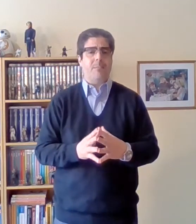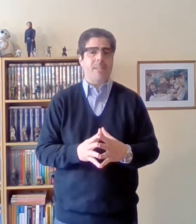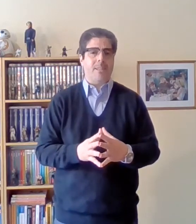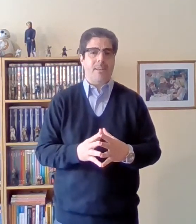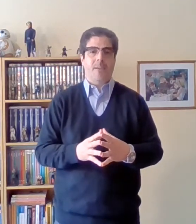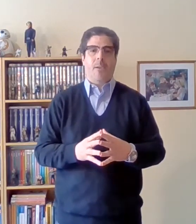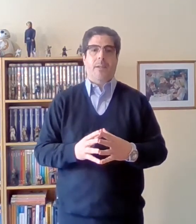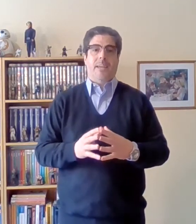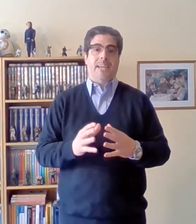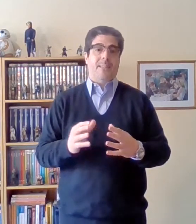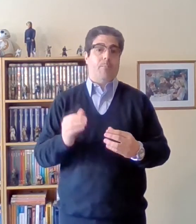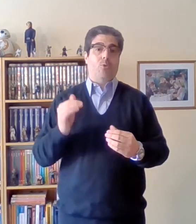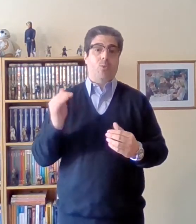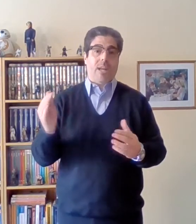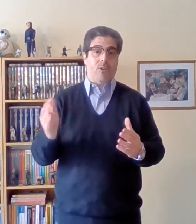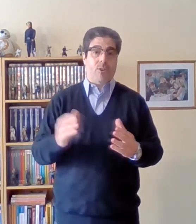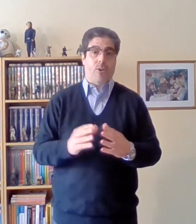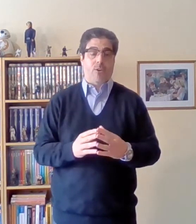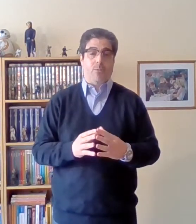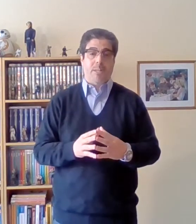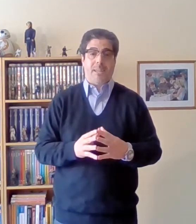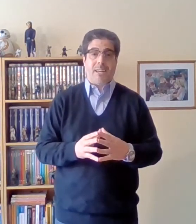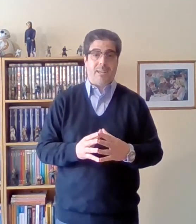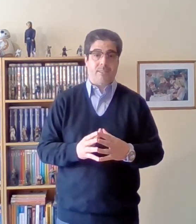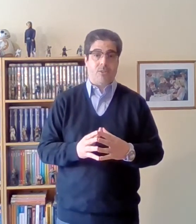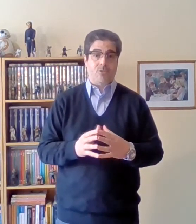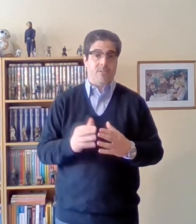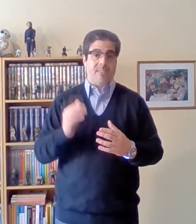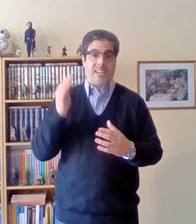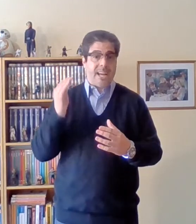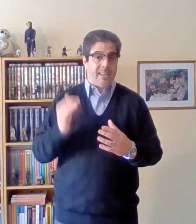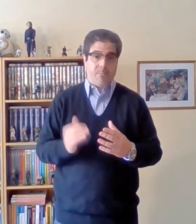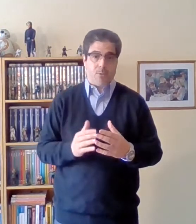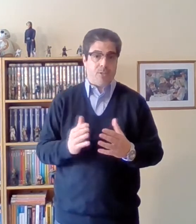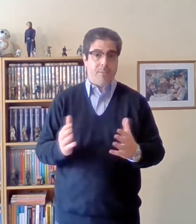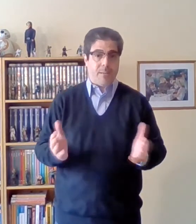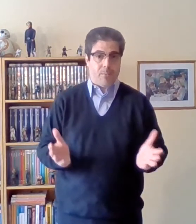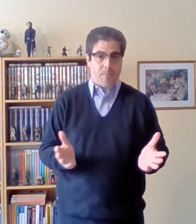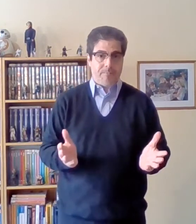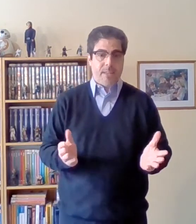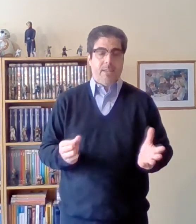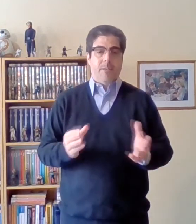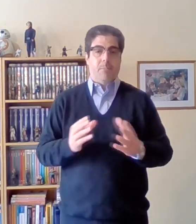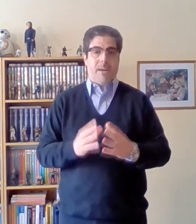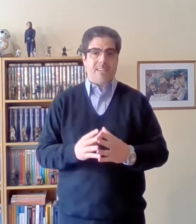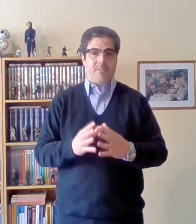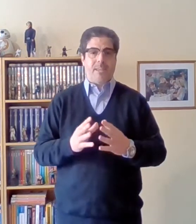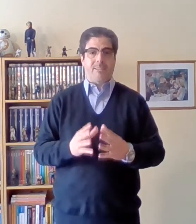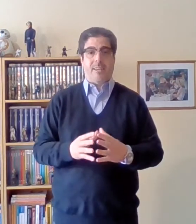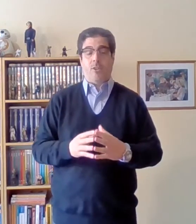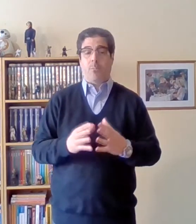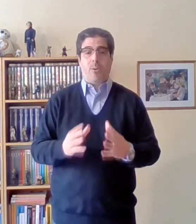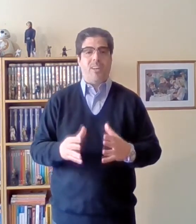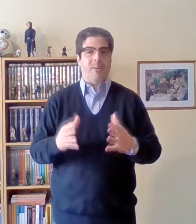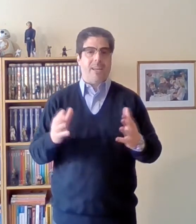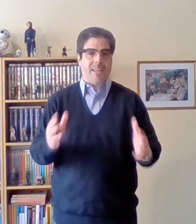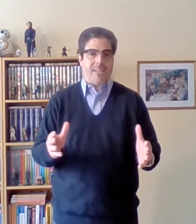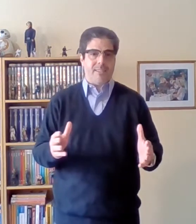evidentemente, este postulado de los economistas clásicos se cae por sí mismo. Marx va a decir, no puede haber leyes